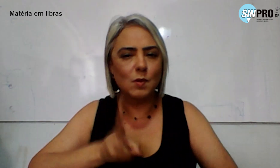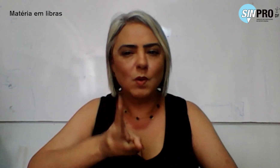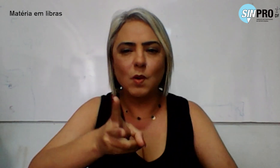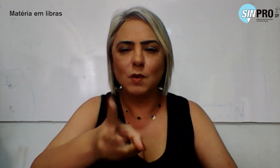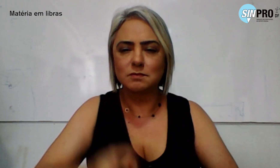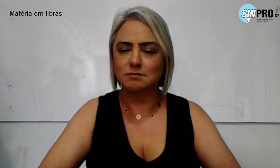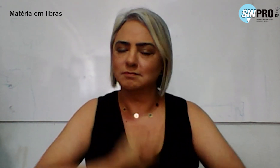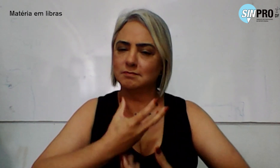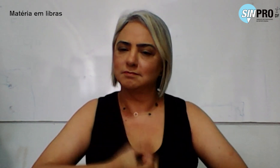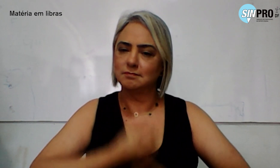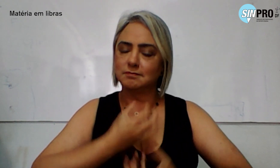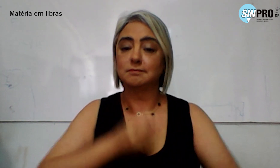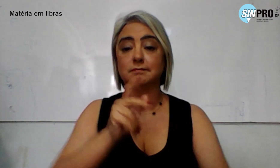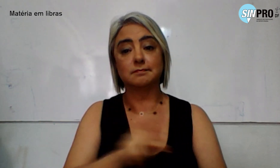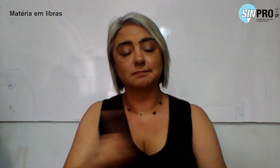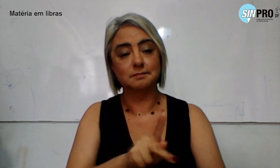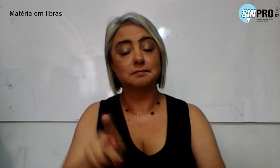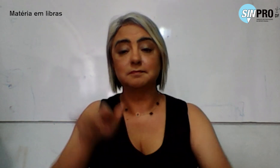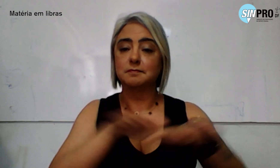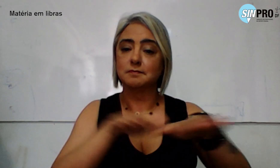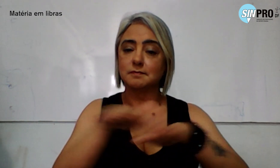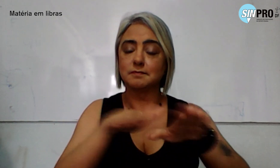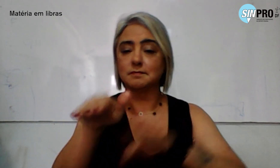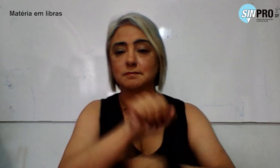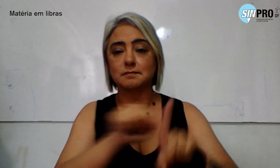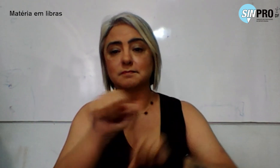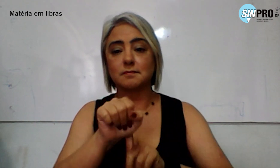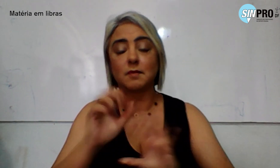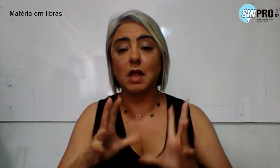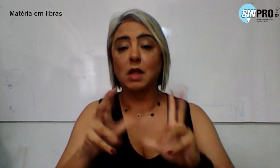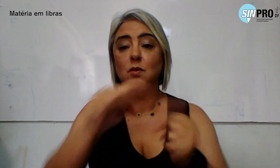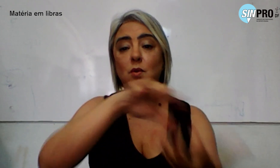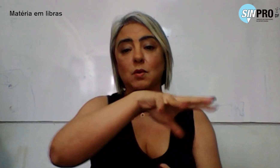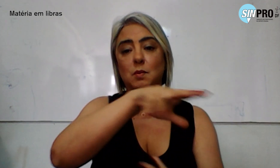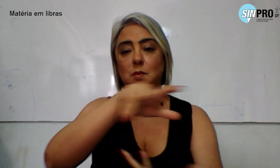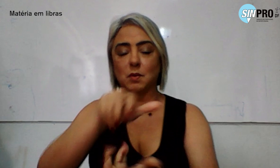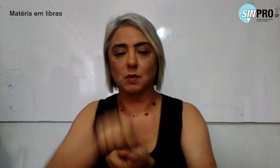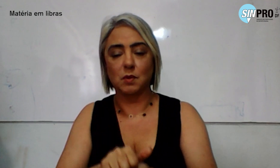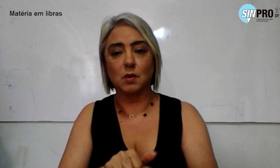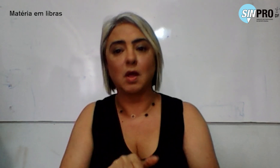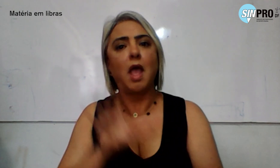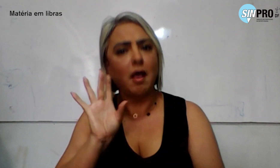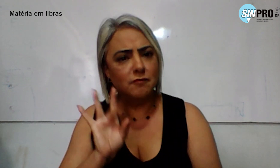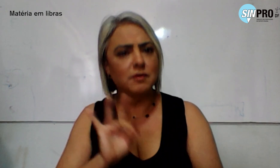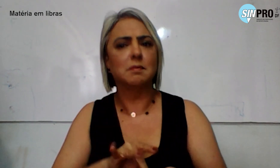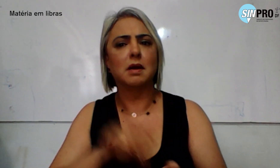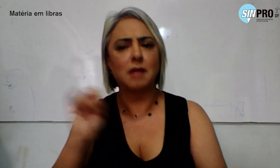inspirar educadores e movimentos sociais em todo o mundo, reafirmando a relevância de